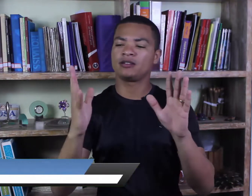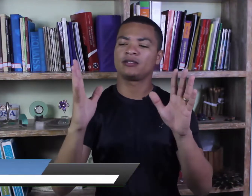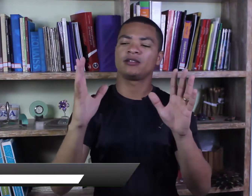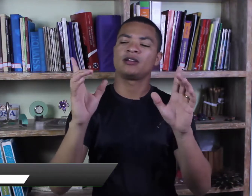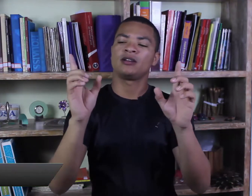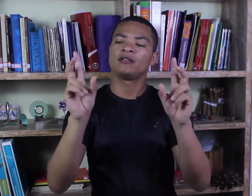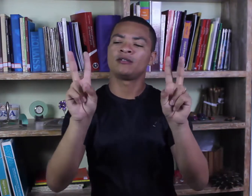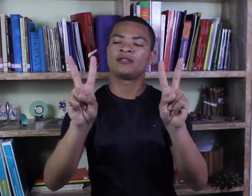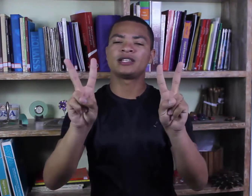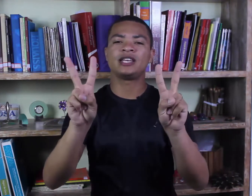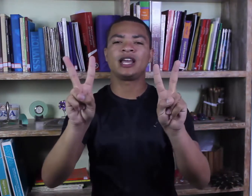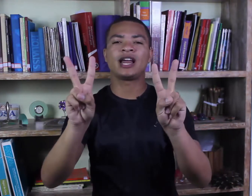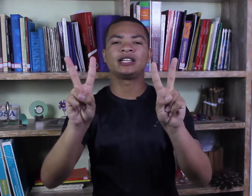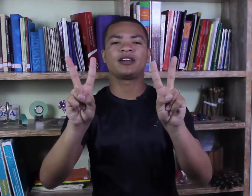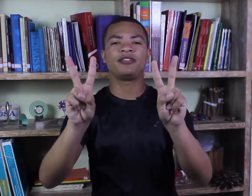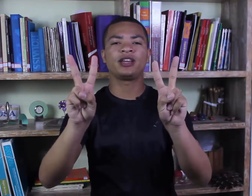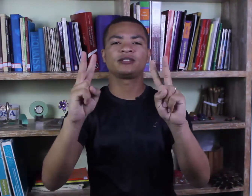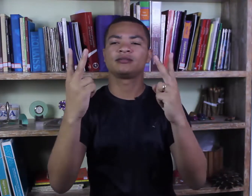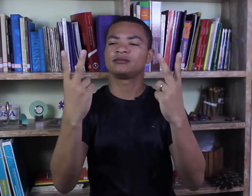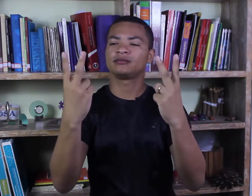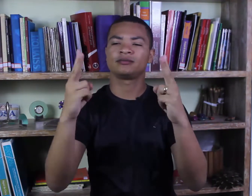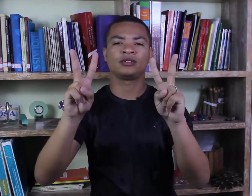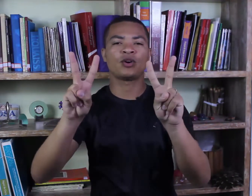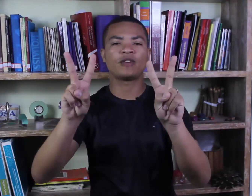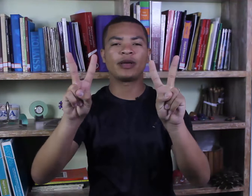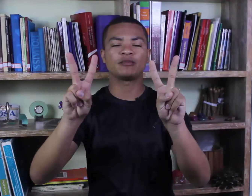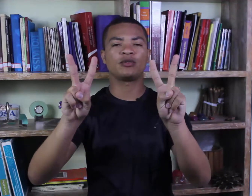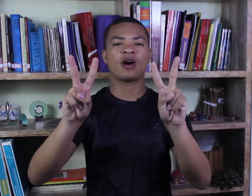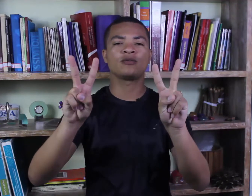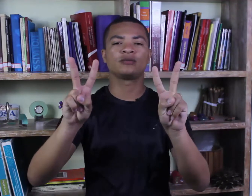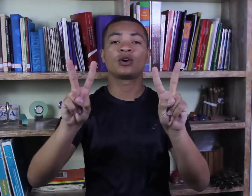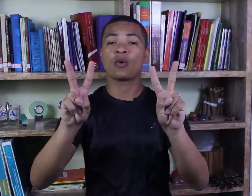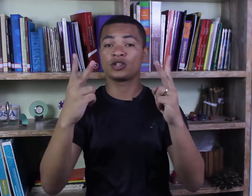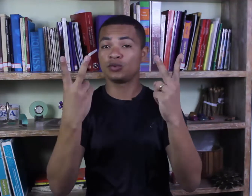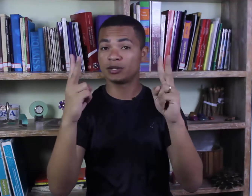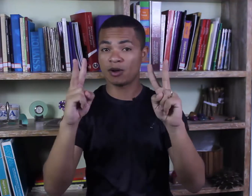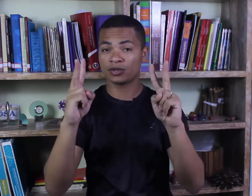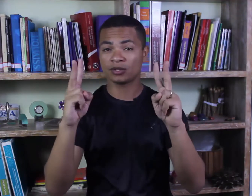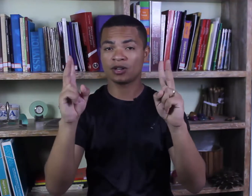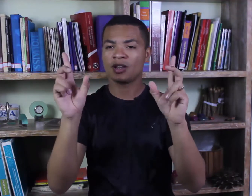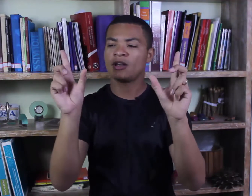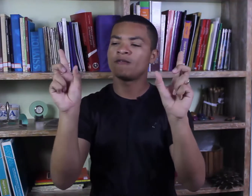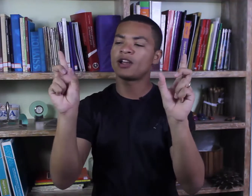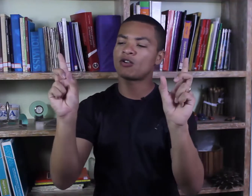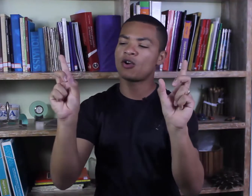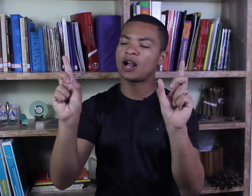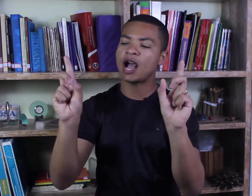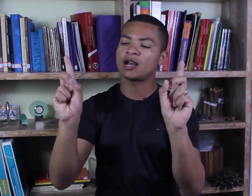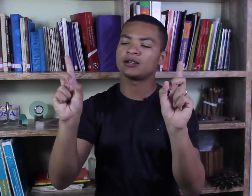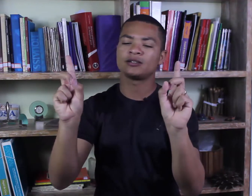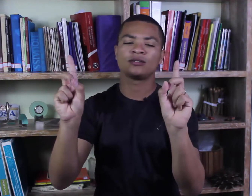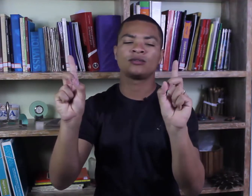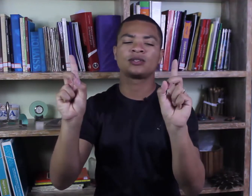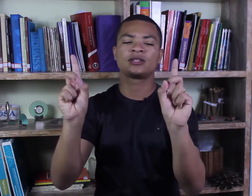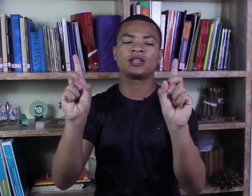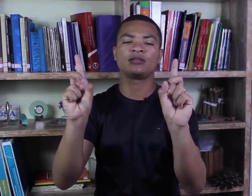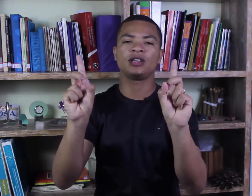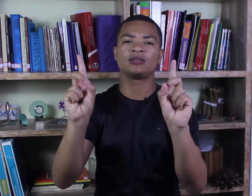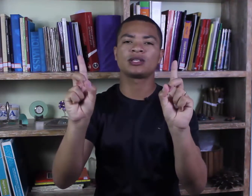fazer a letra V do alfabeto manual com as duas mãos, vai colocar o seu dedo